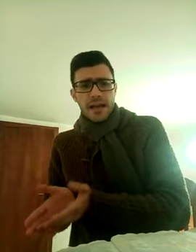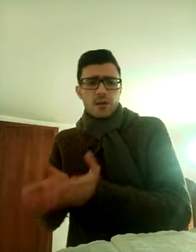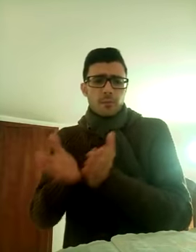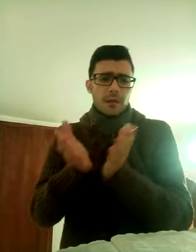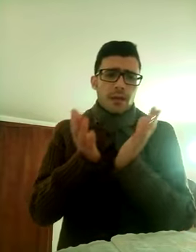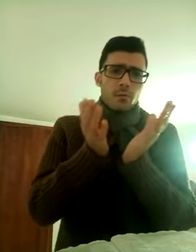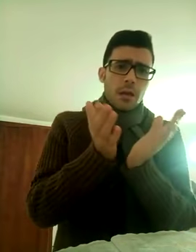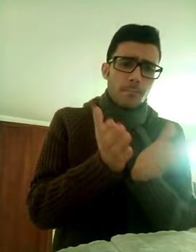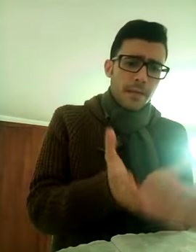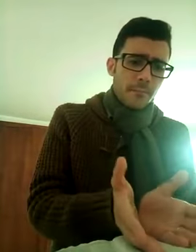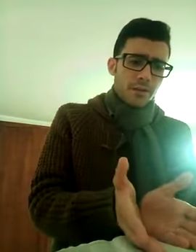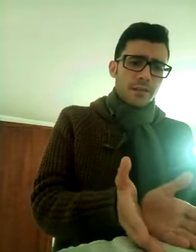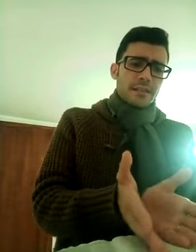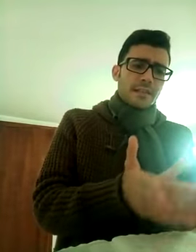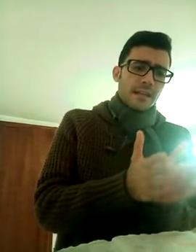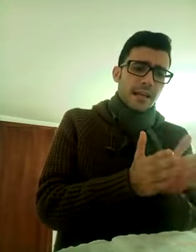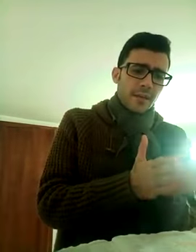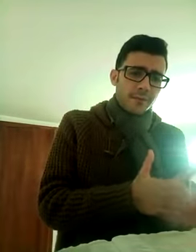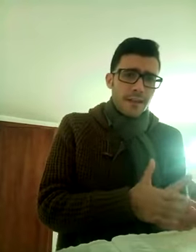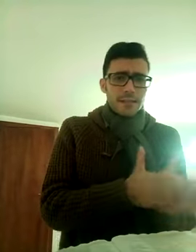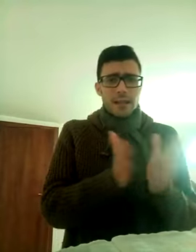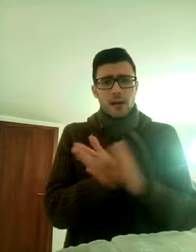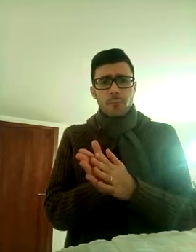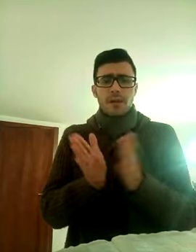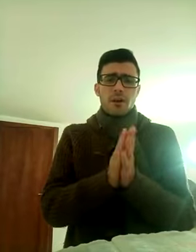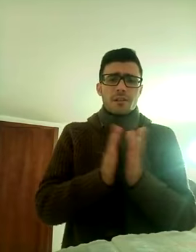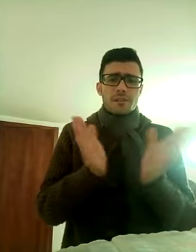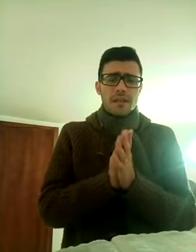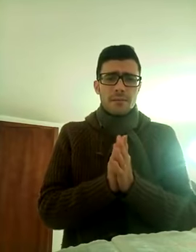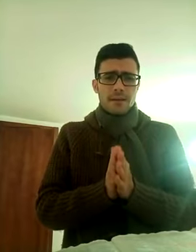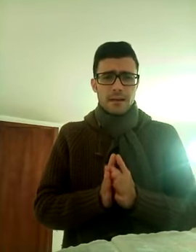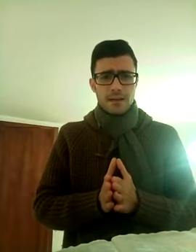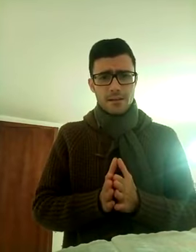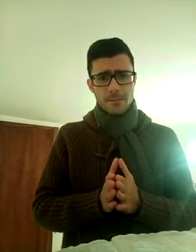ecco perché qui la Bibbia ci insegna che la fede e le opere vanno insieme cari,